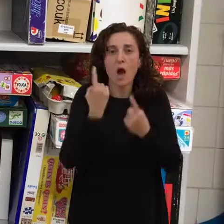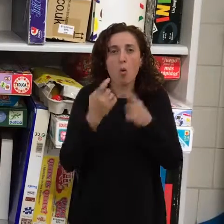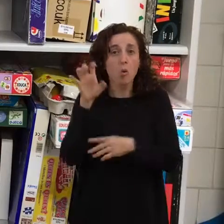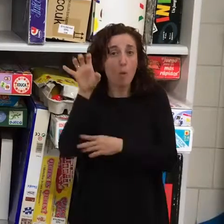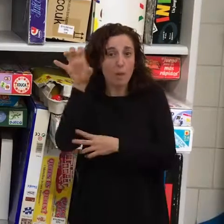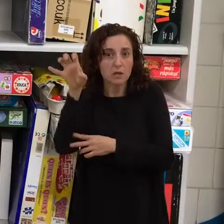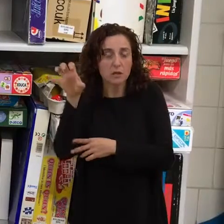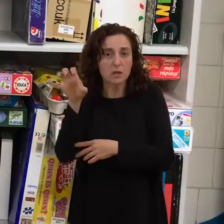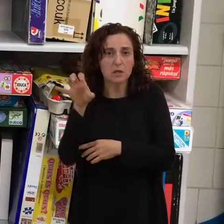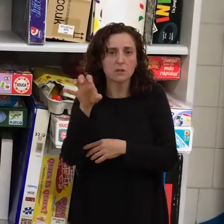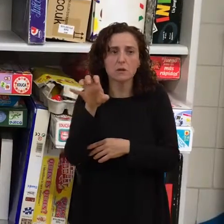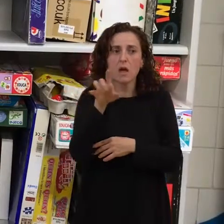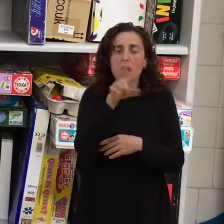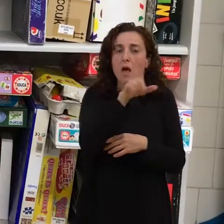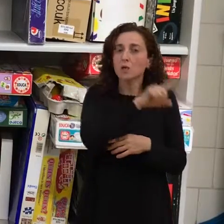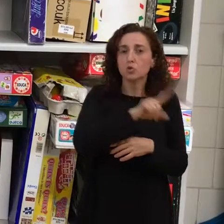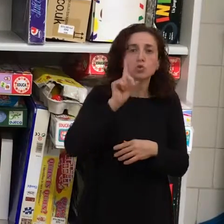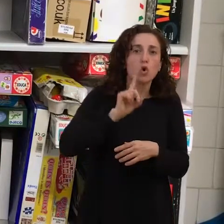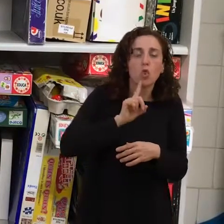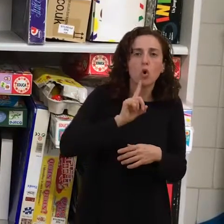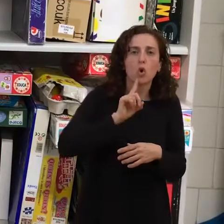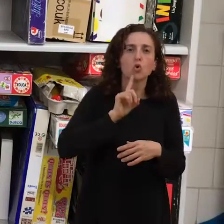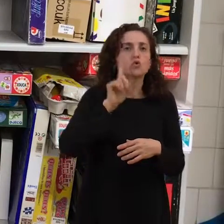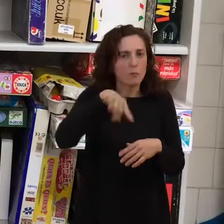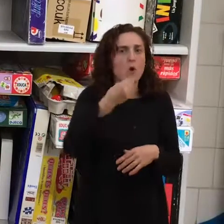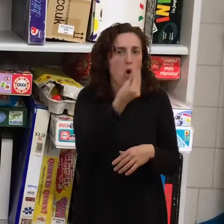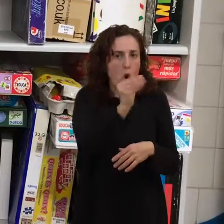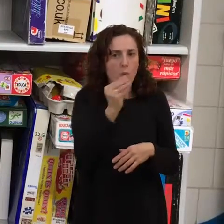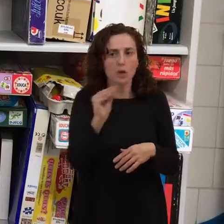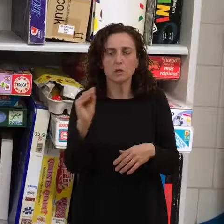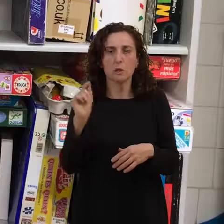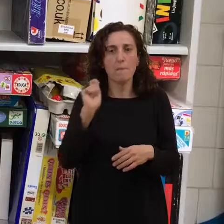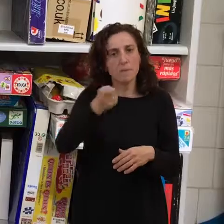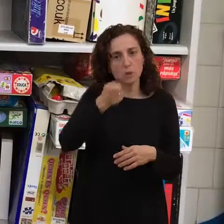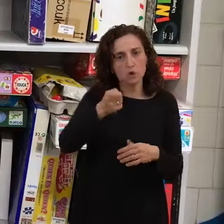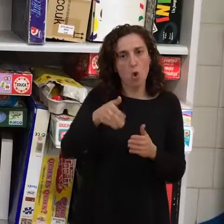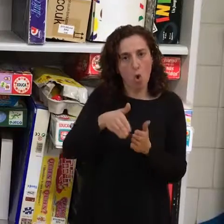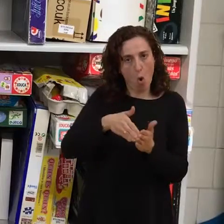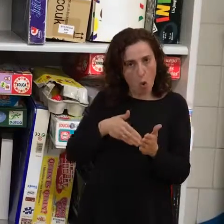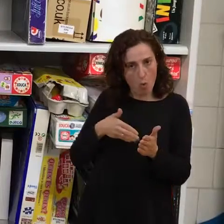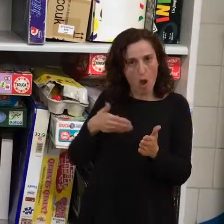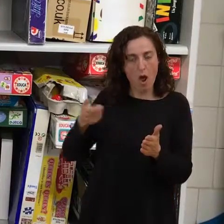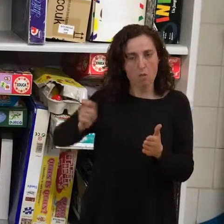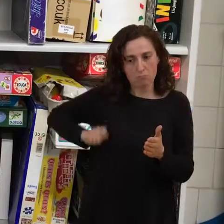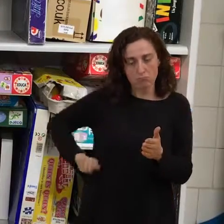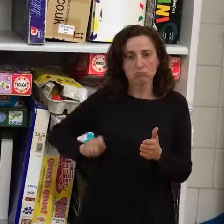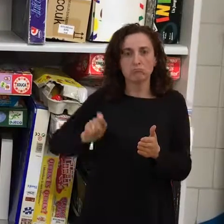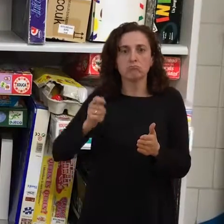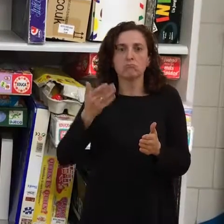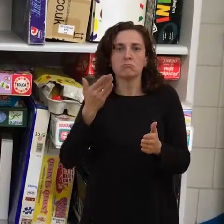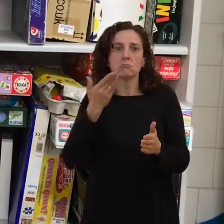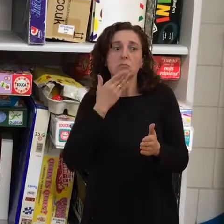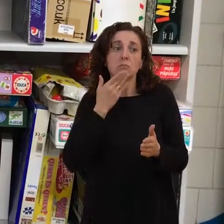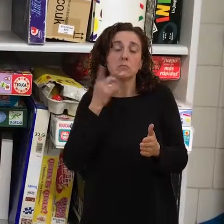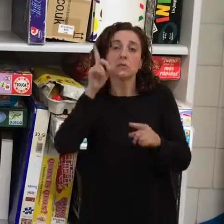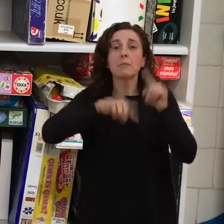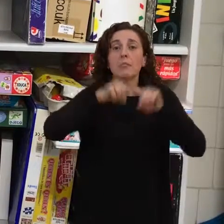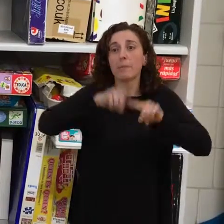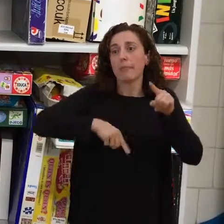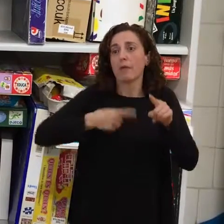incluso jóvenes, cobran una pensión, aparte, luego también del país, si necesitan trabajar para complementar